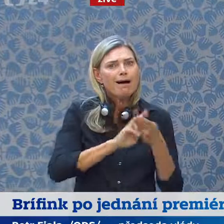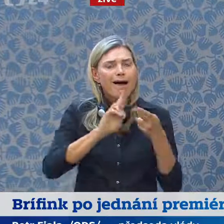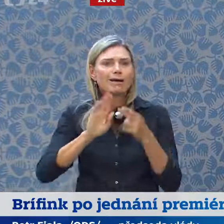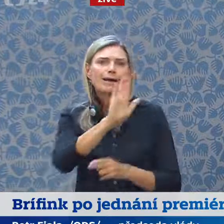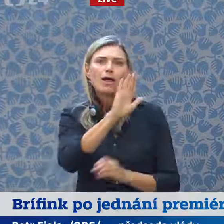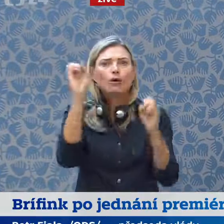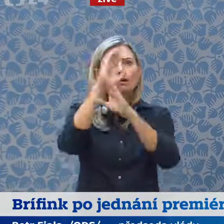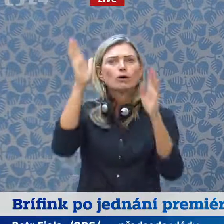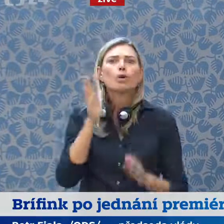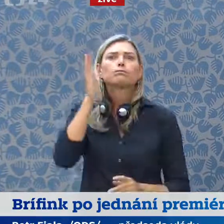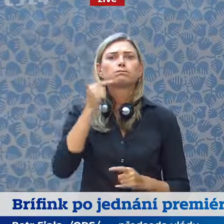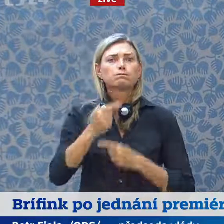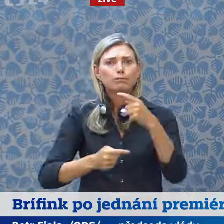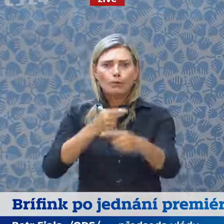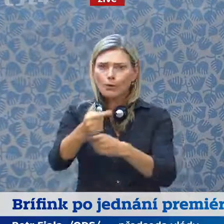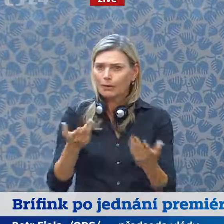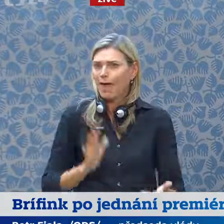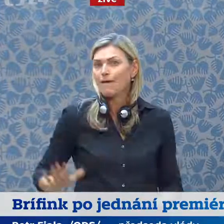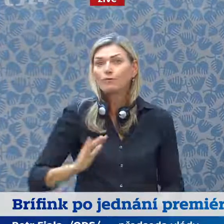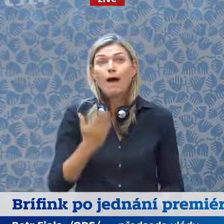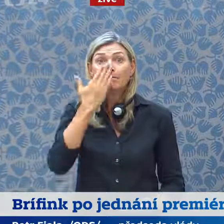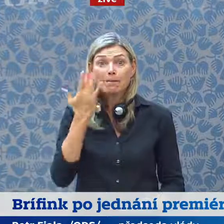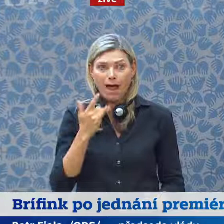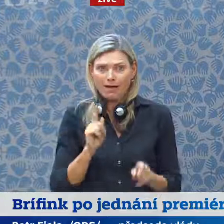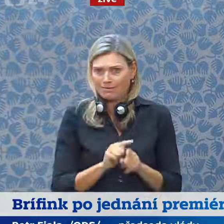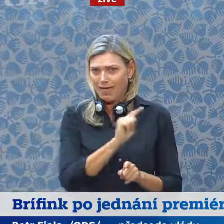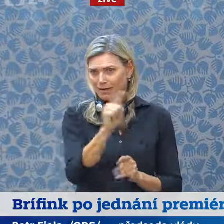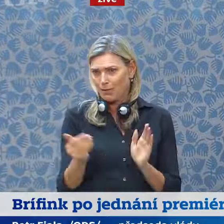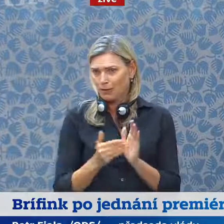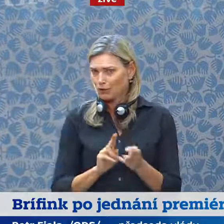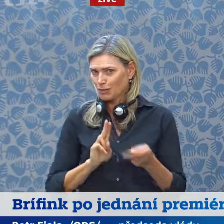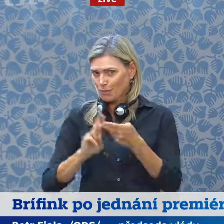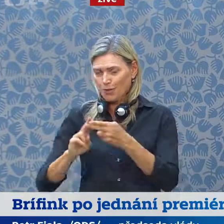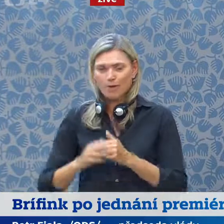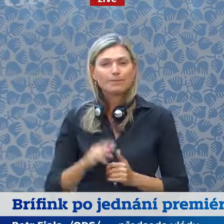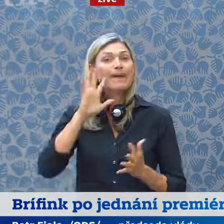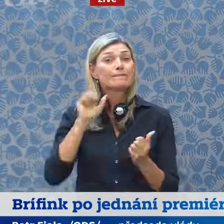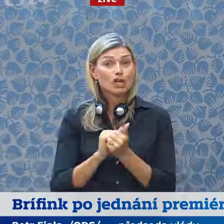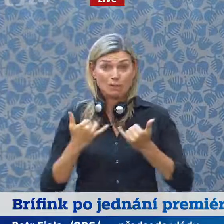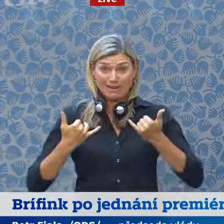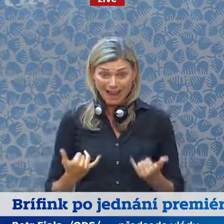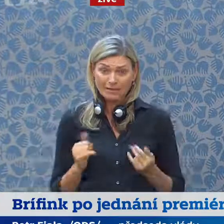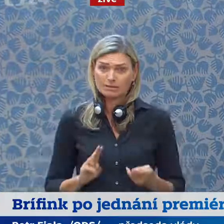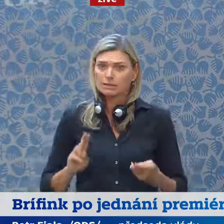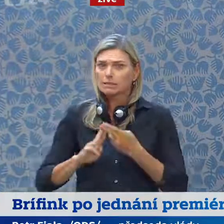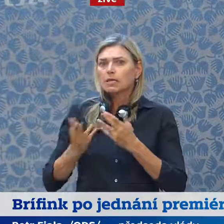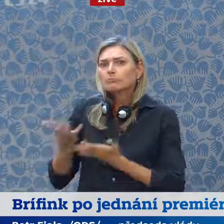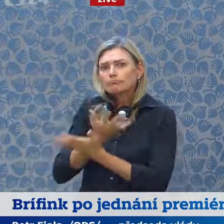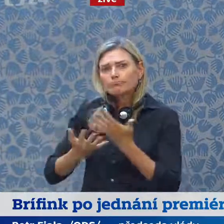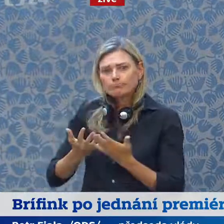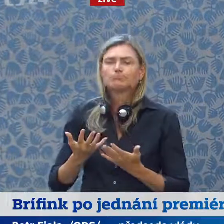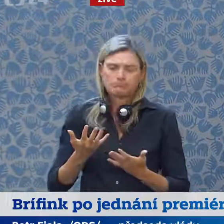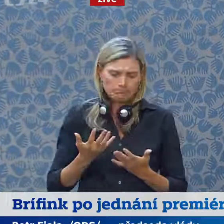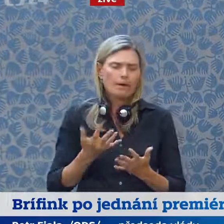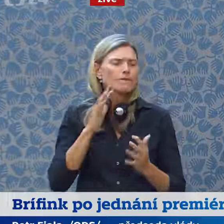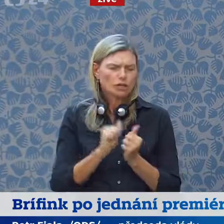Evropy s těmi, kteří tu budoucnost budou tvořit. Takže věřím, že to dnešní setkání bylo, musím si jíst, že